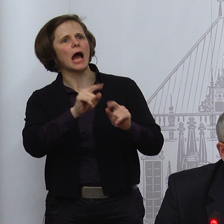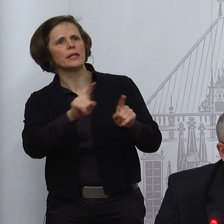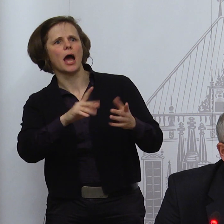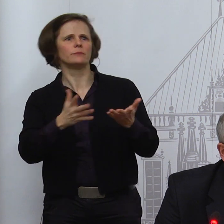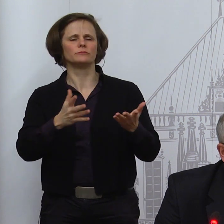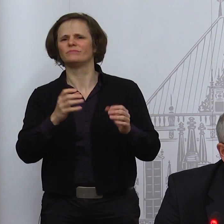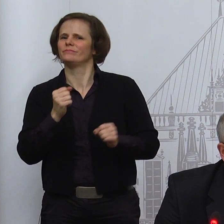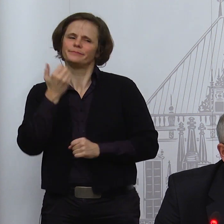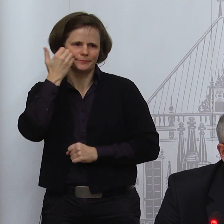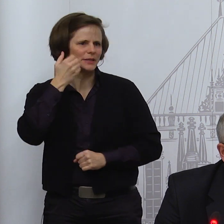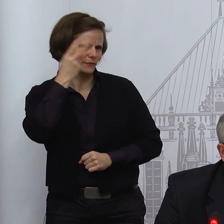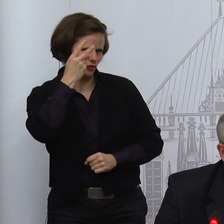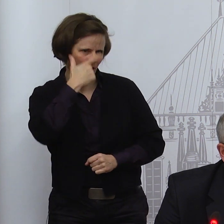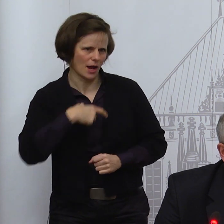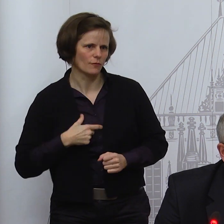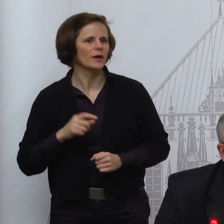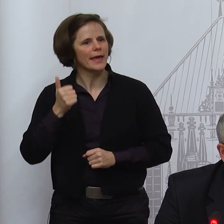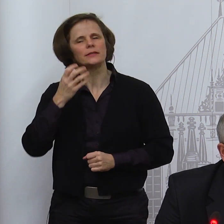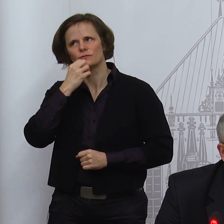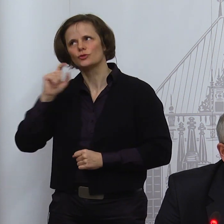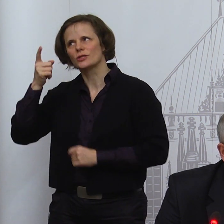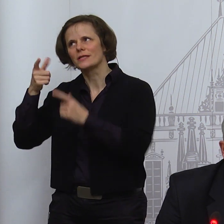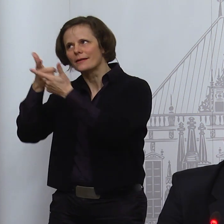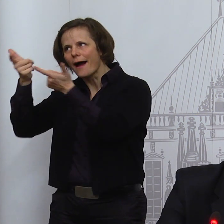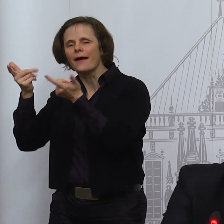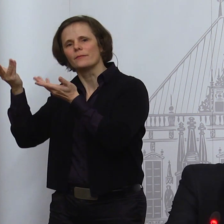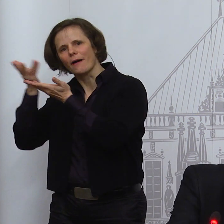um Verständnis, dass ich da erst in die Senatsberatung reingehe.